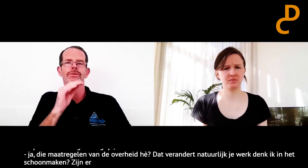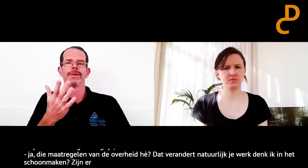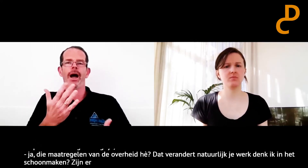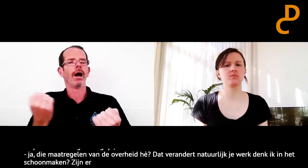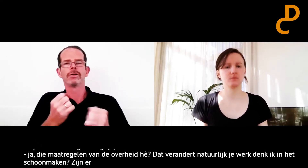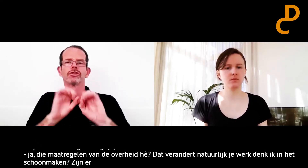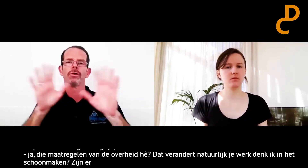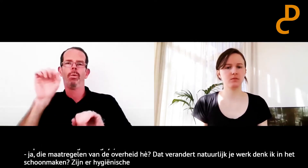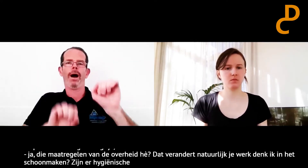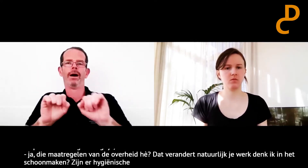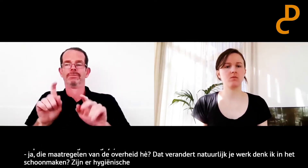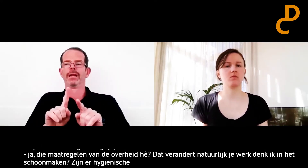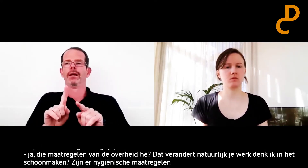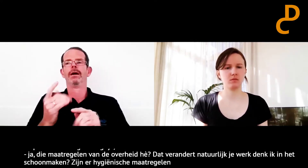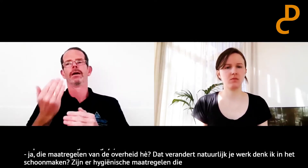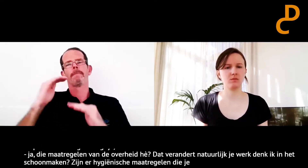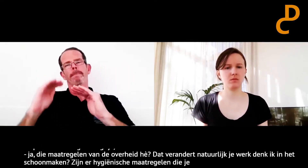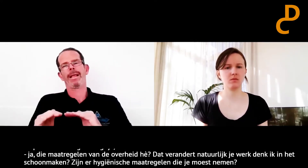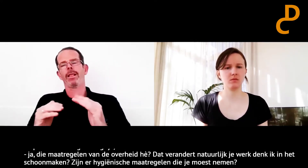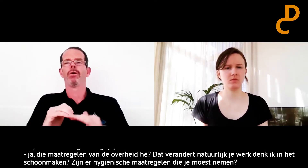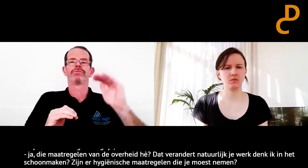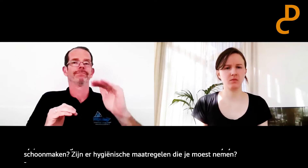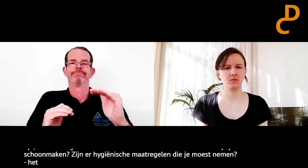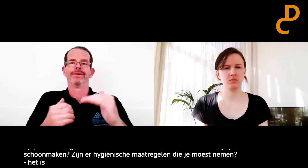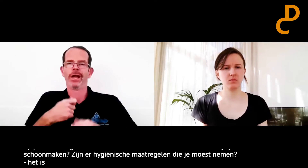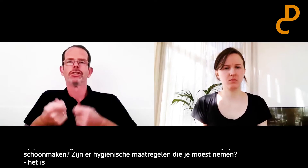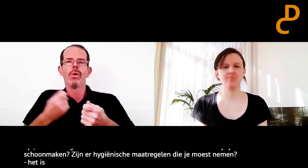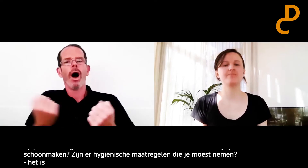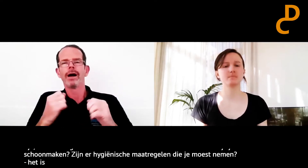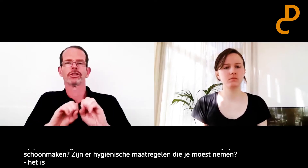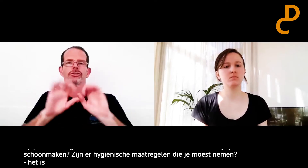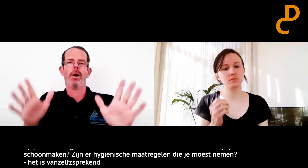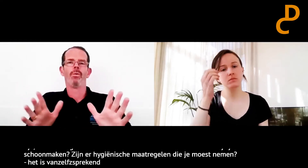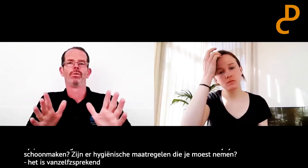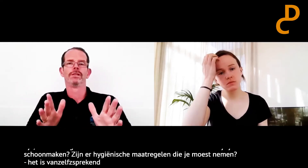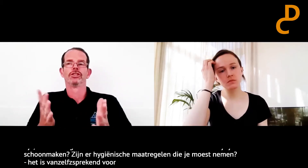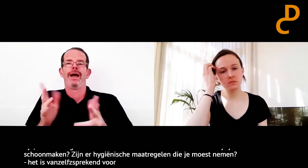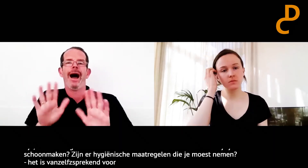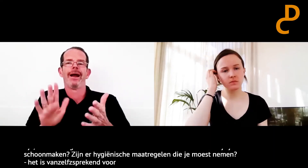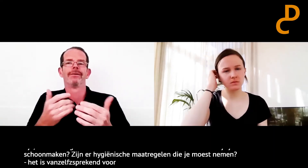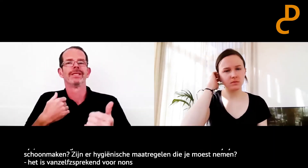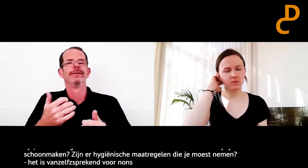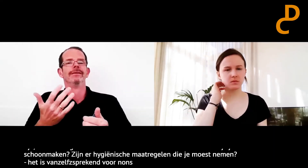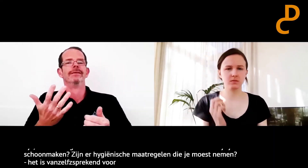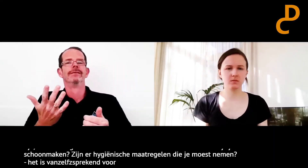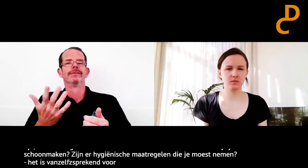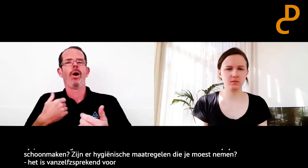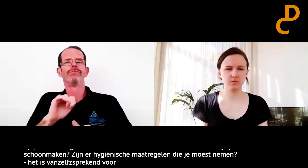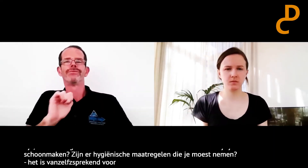Nou ja, eigenlijk is het voor ons vanzelfsprekend tijdens het schoonmaken. Dus het is niet anders. Het schoonmaakwerk is gewoon zoals